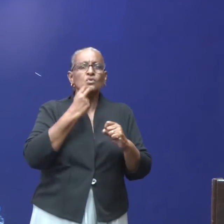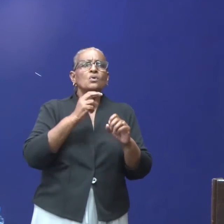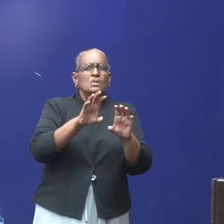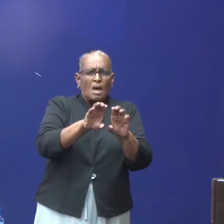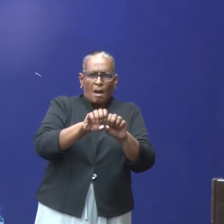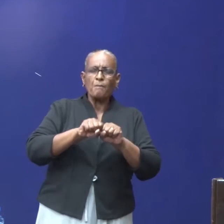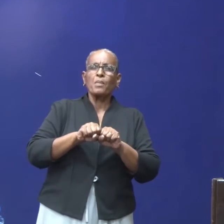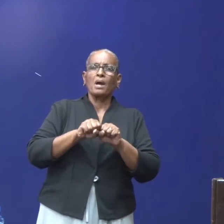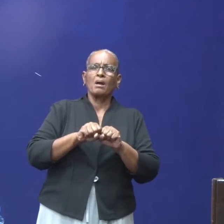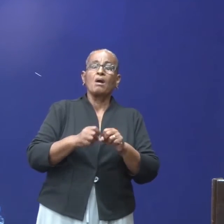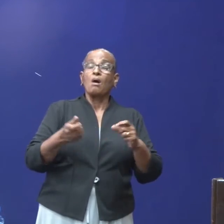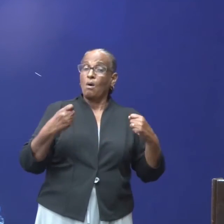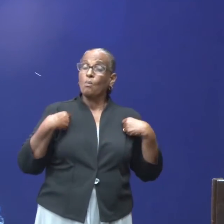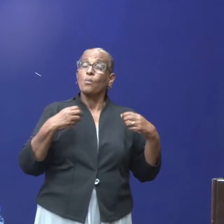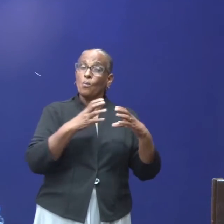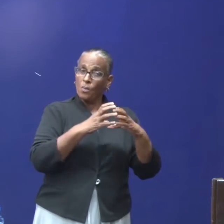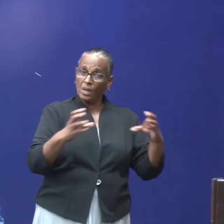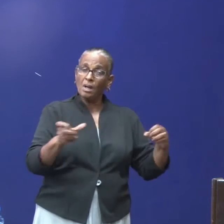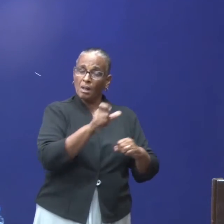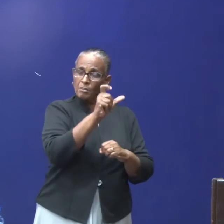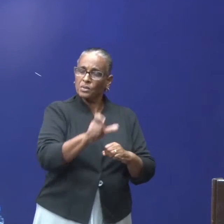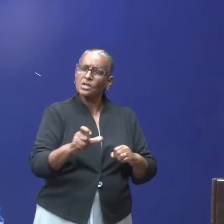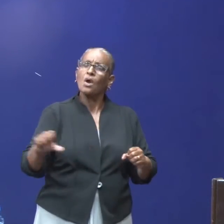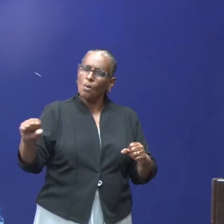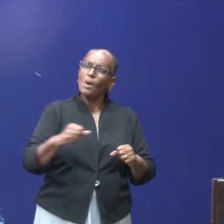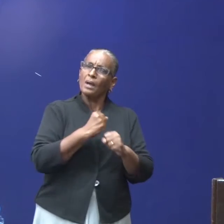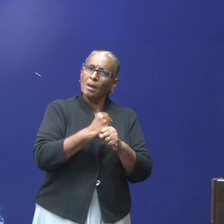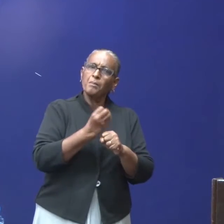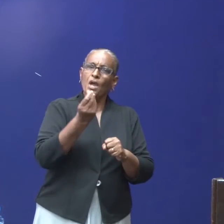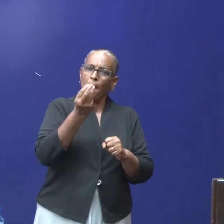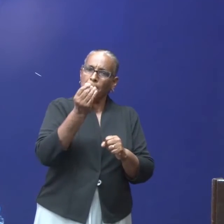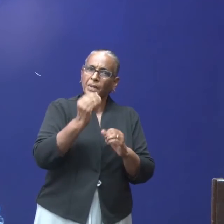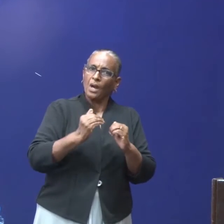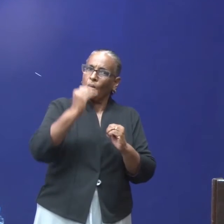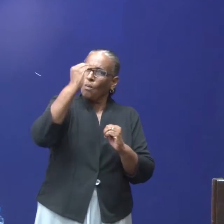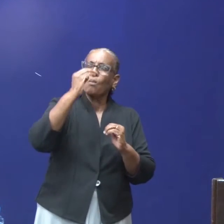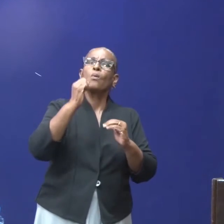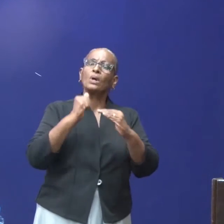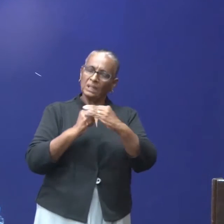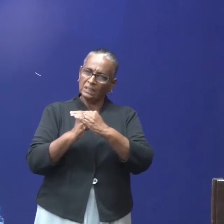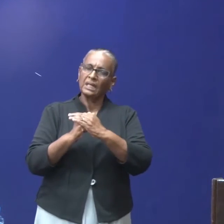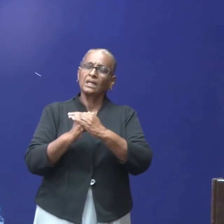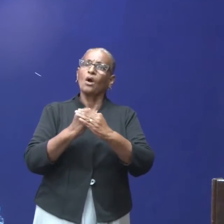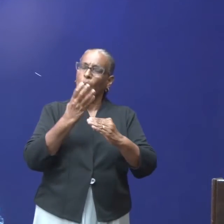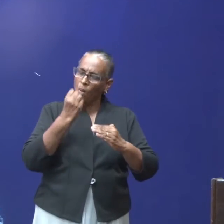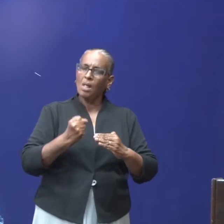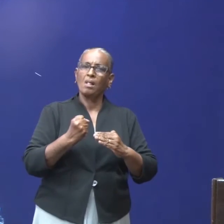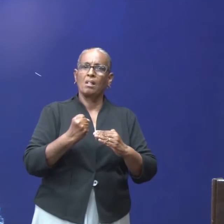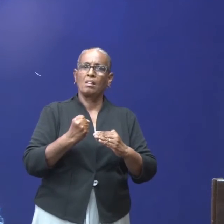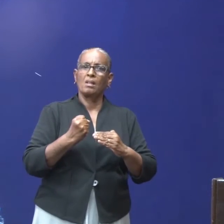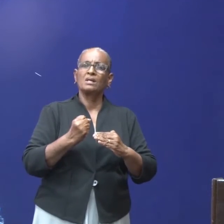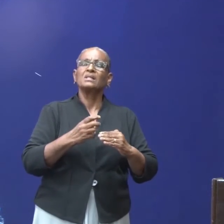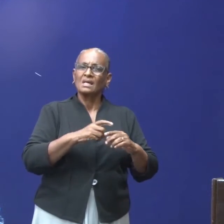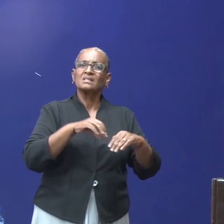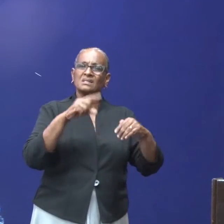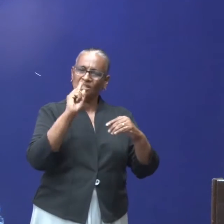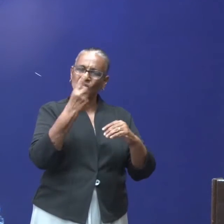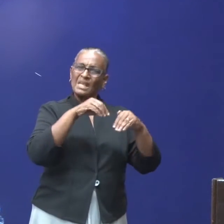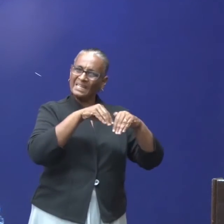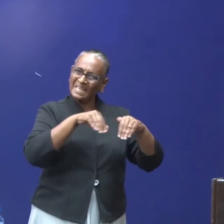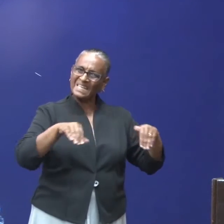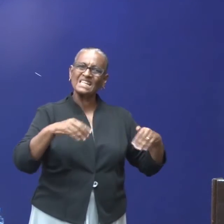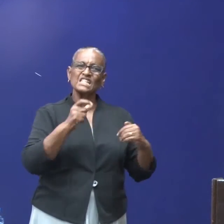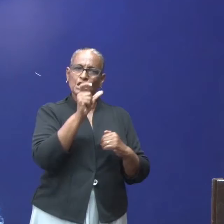zeg, de winkeliers werken allemaal mee om prijsopdrijving tegen te gaan. Want zij hebben zelf ook aangegeven dat zij de eerste lijn zijn naar de